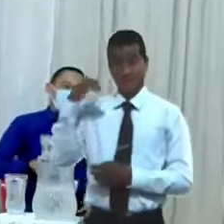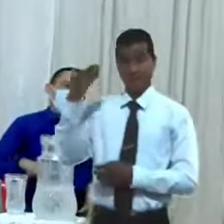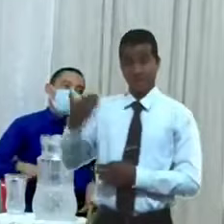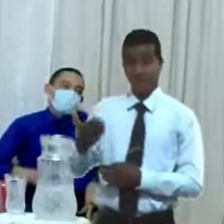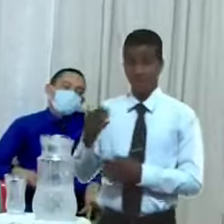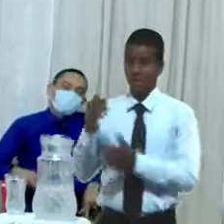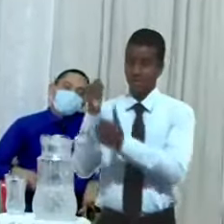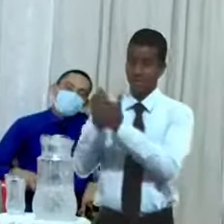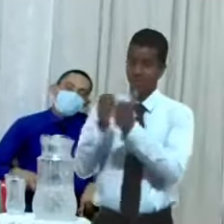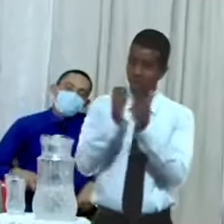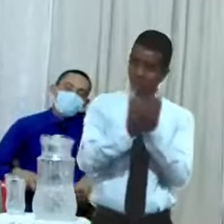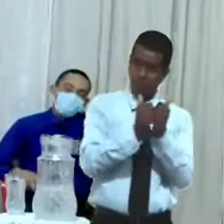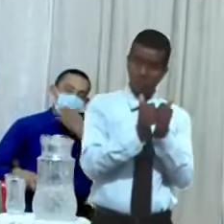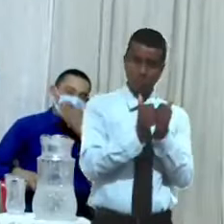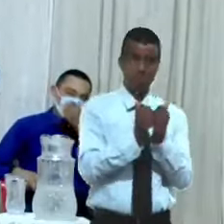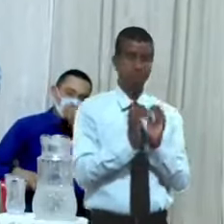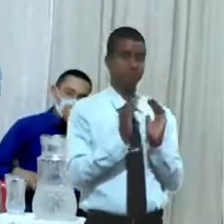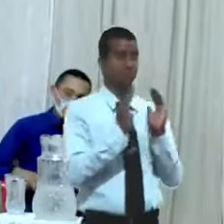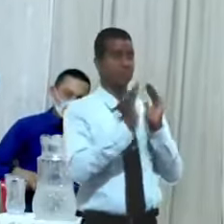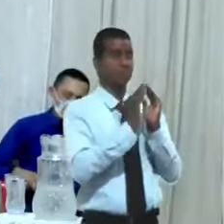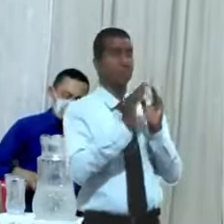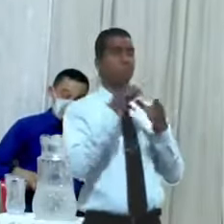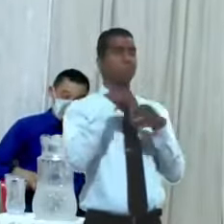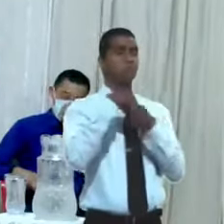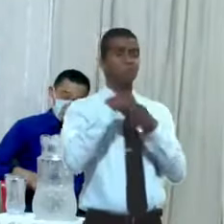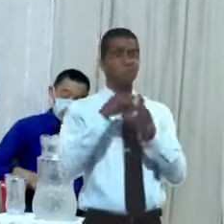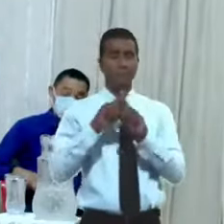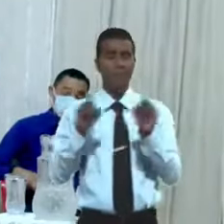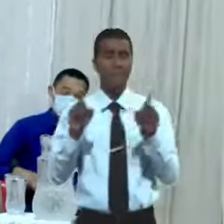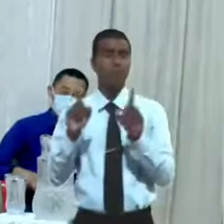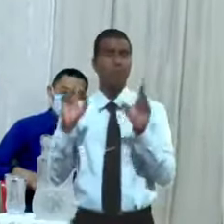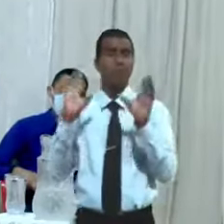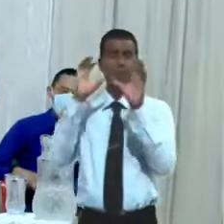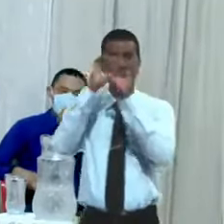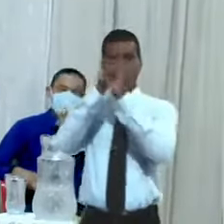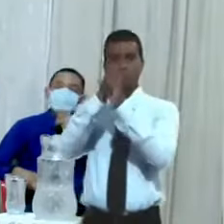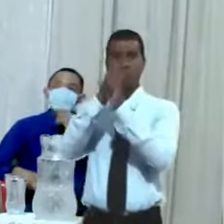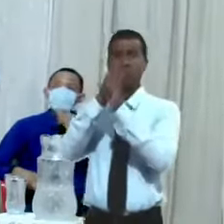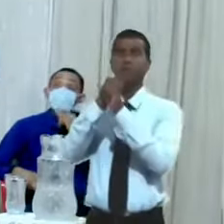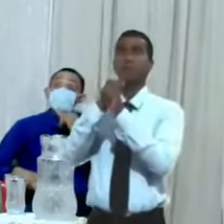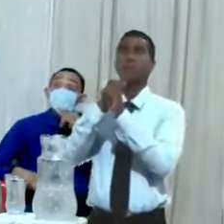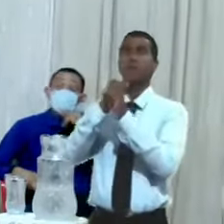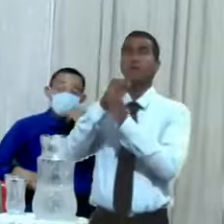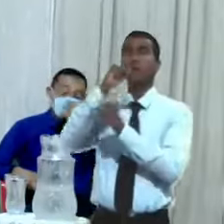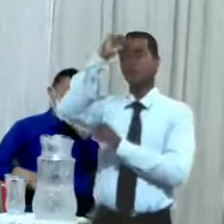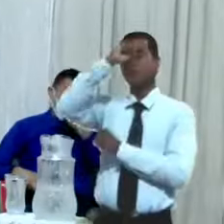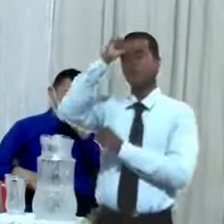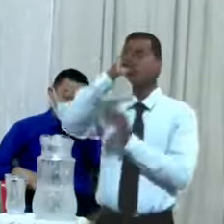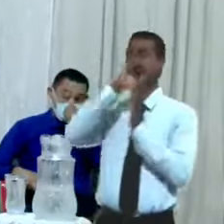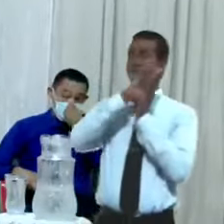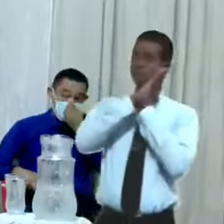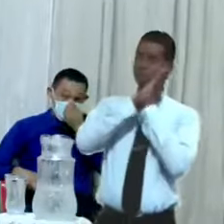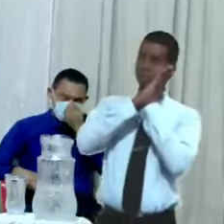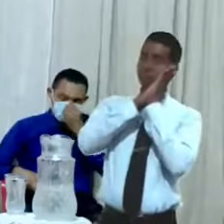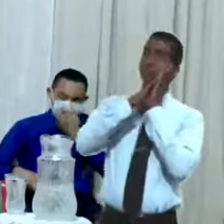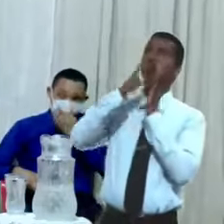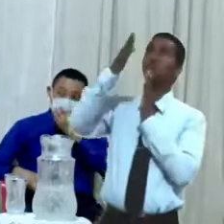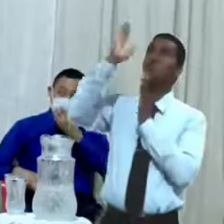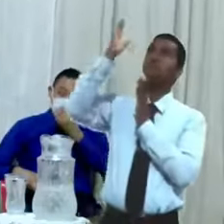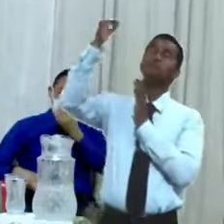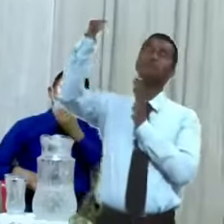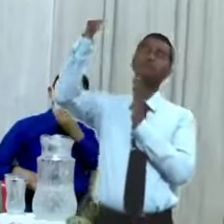y en la noche el Señor le apareció a Salomón y le dijo, he oído tu oración.